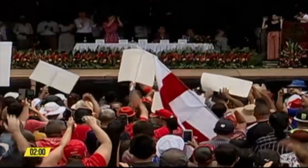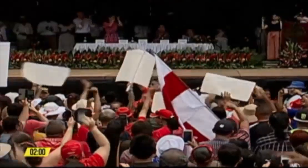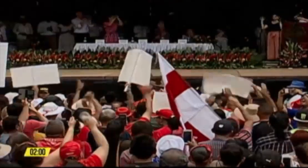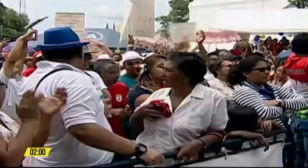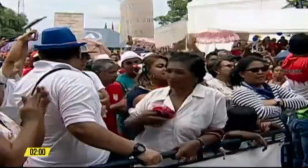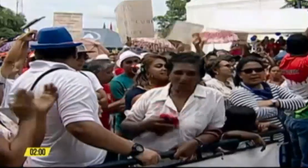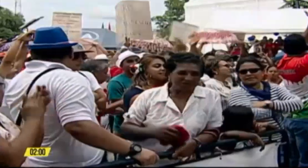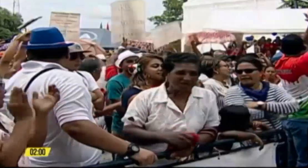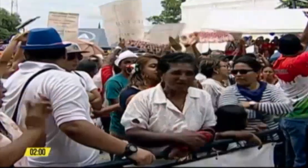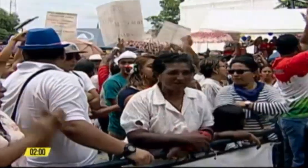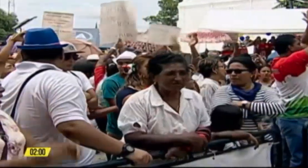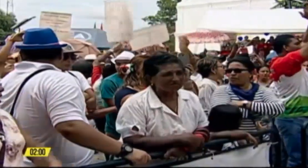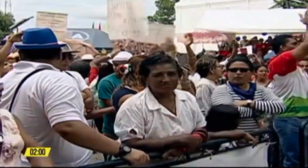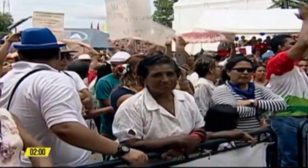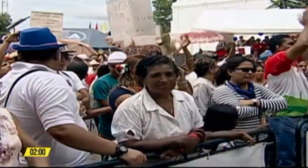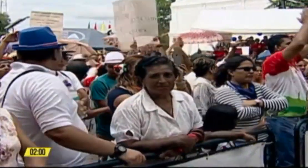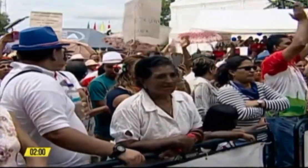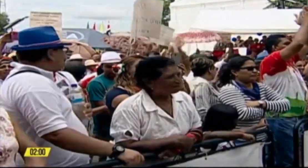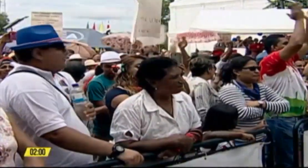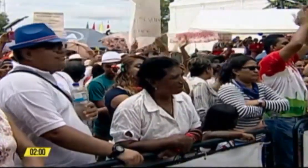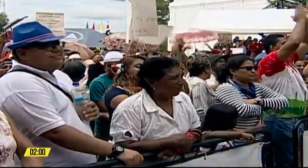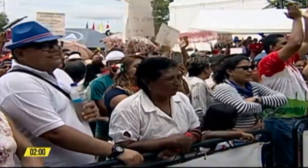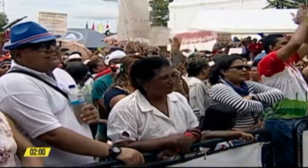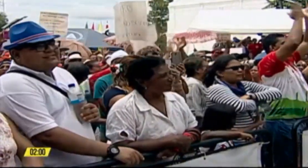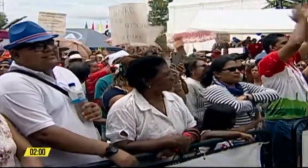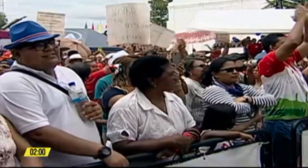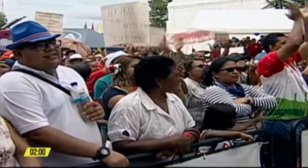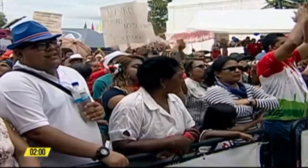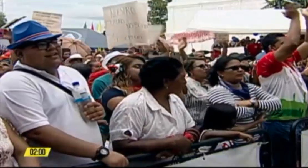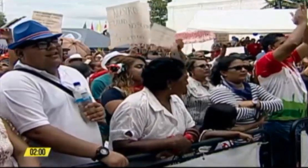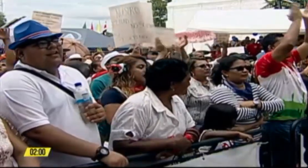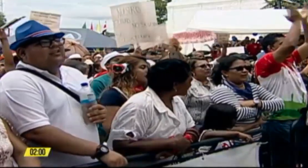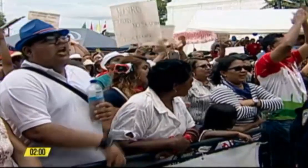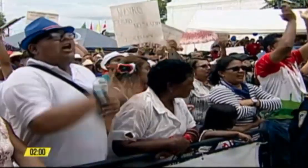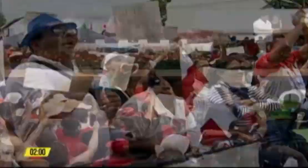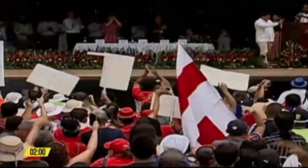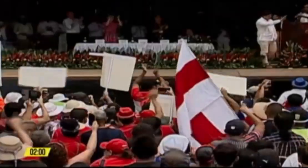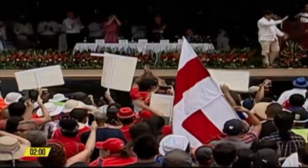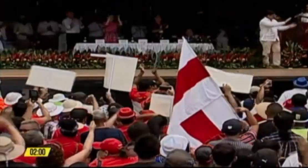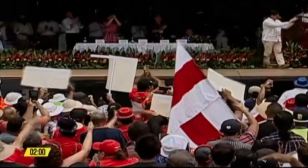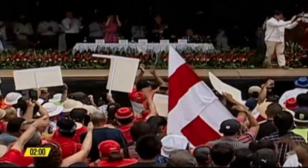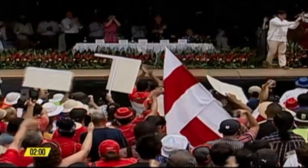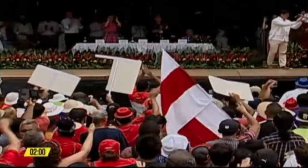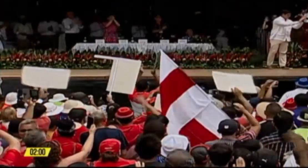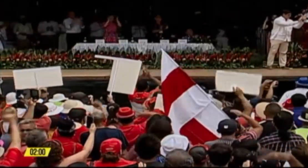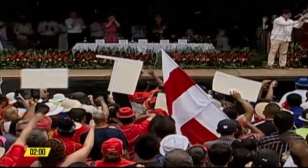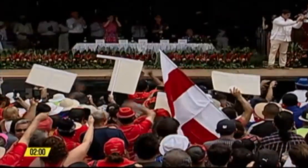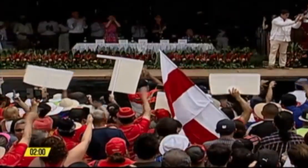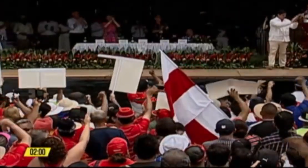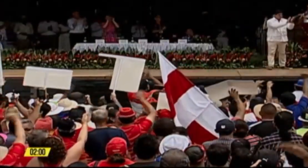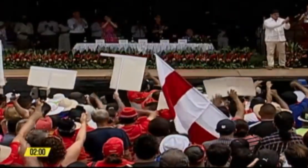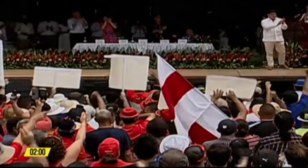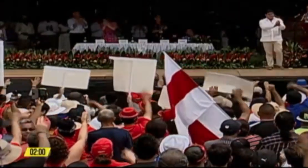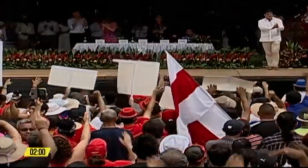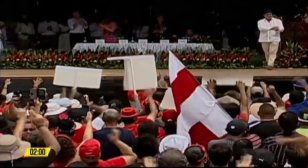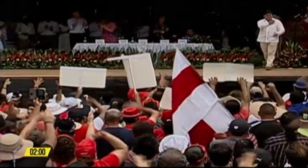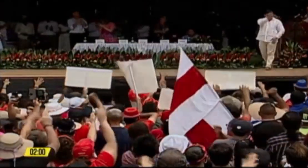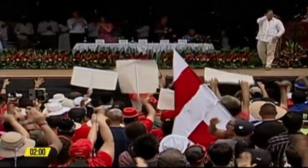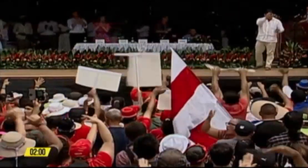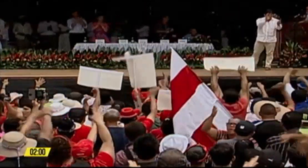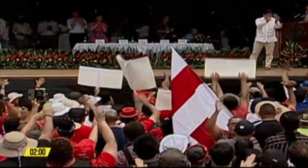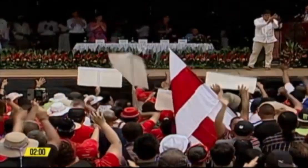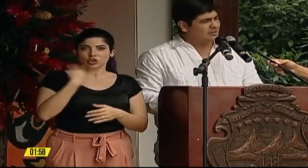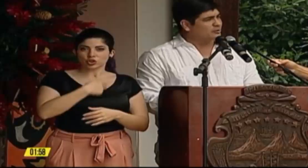varias ocasiones por un grupo de manifestantes de la Asociación de Profesores de Segunda Enseñanza que permanecieron en el parque durante la sesión del Consejo